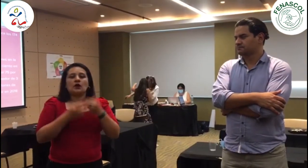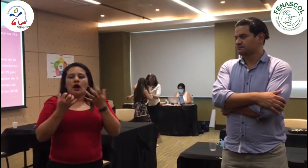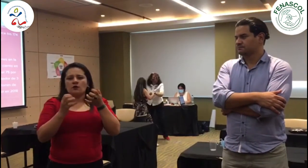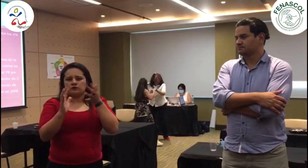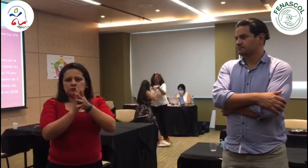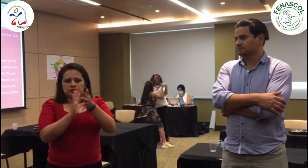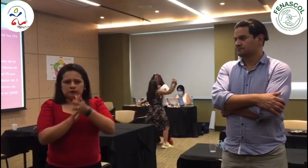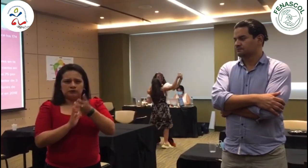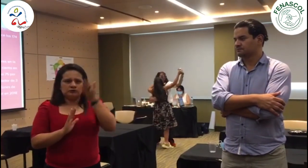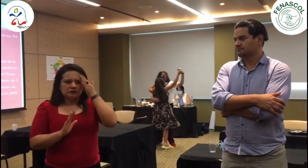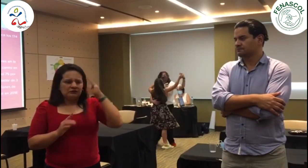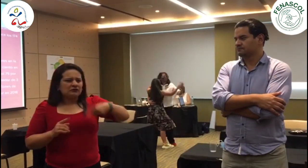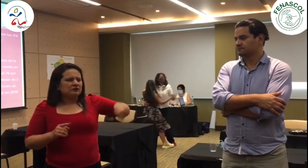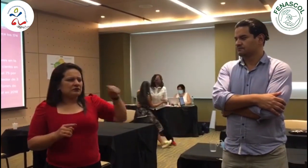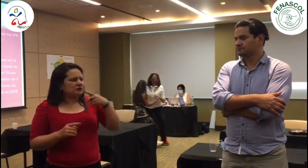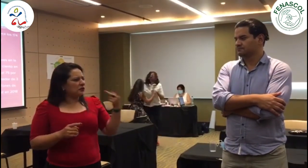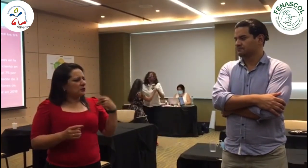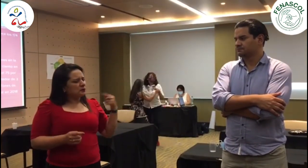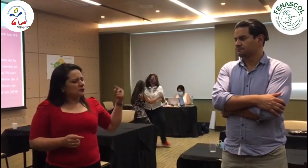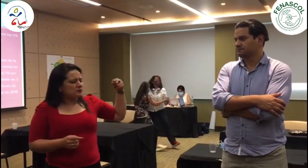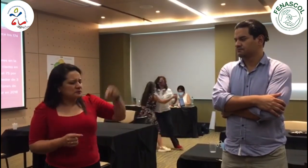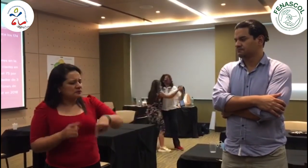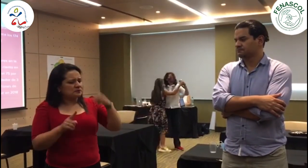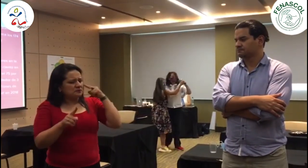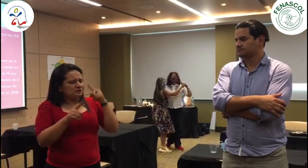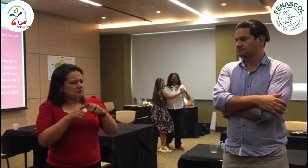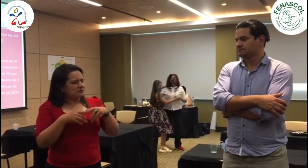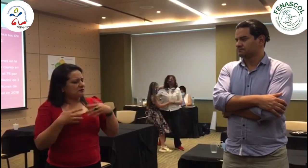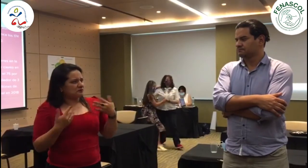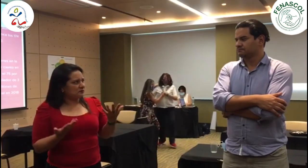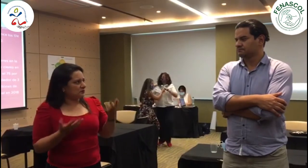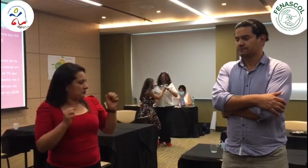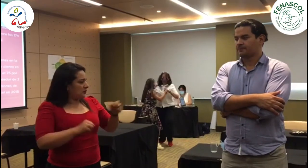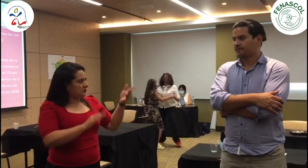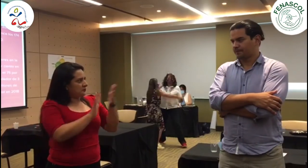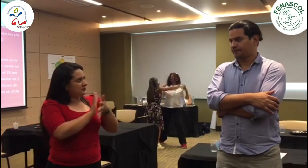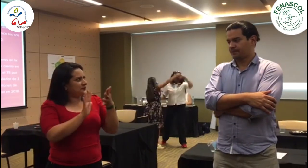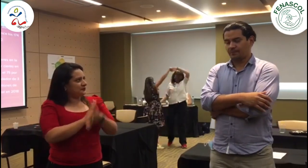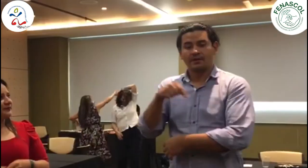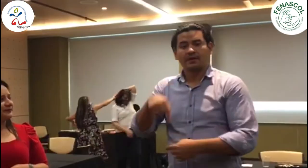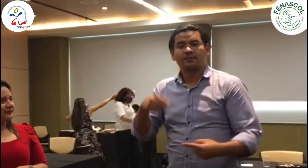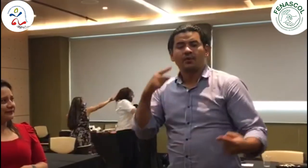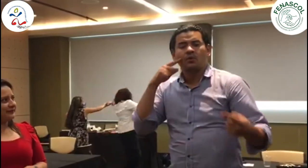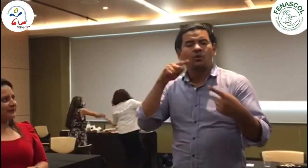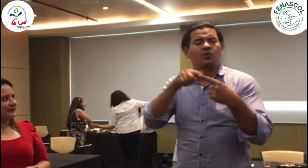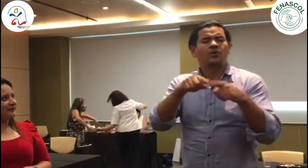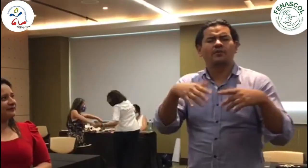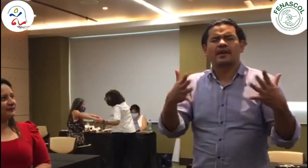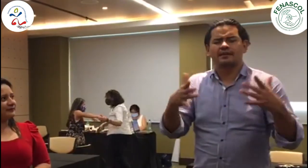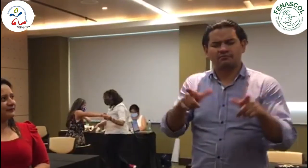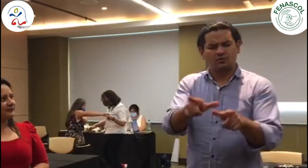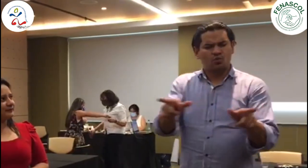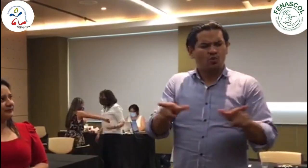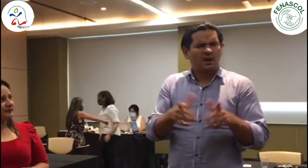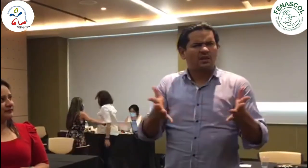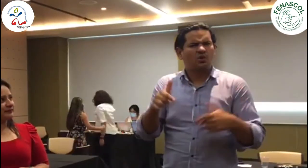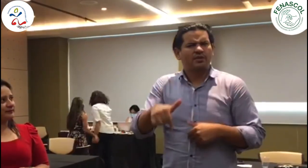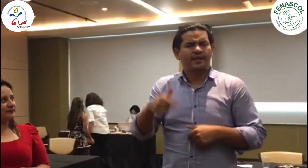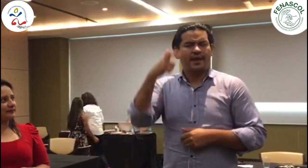Por favor, Francisco, cuéntales a todos dónde estamos y con qué objetivo estamos participando en este espacio. Bueno, estamos en Cartagena